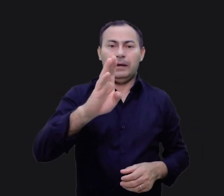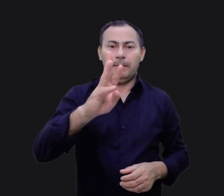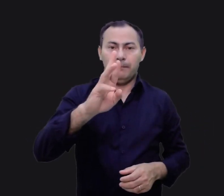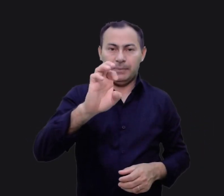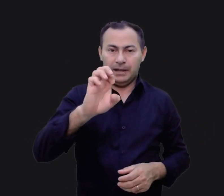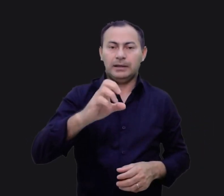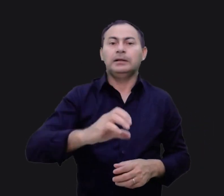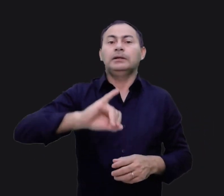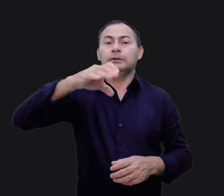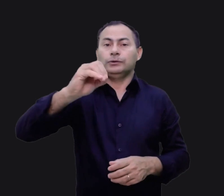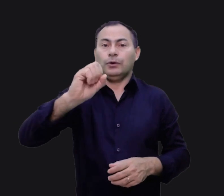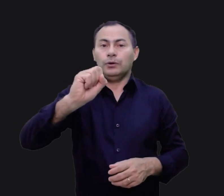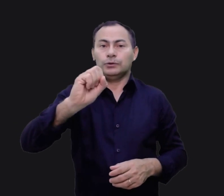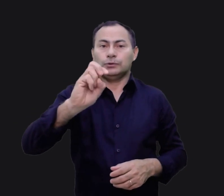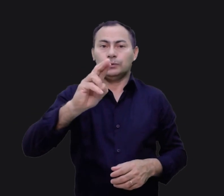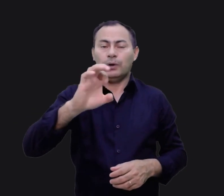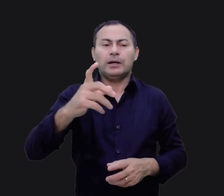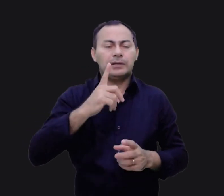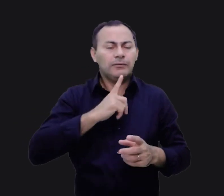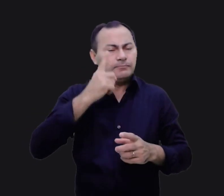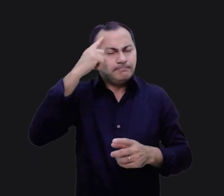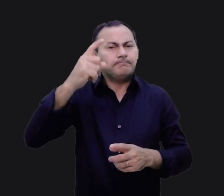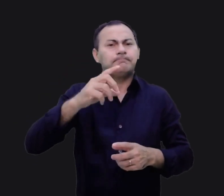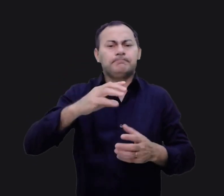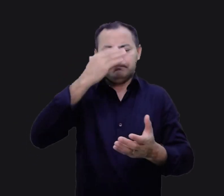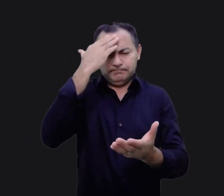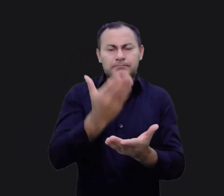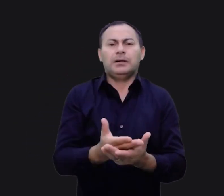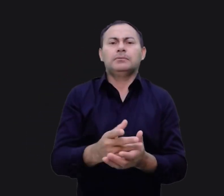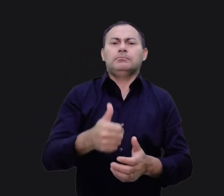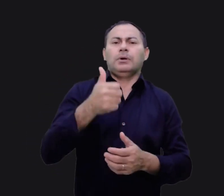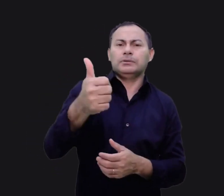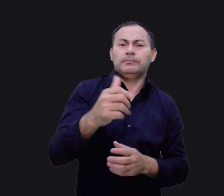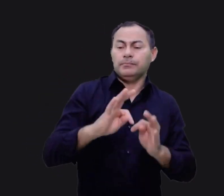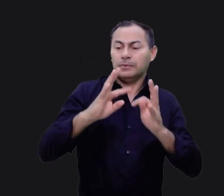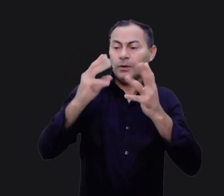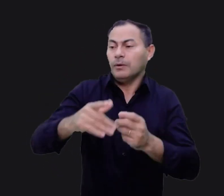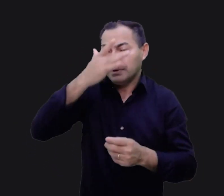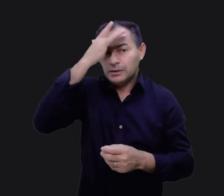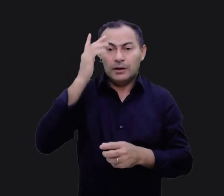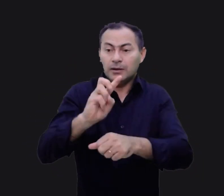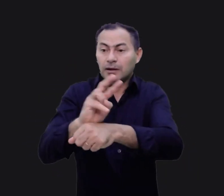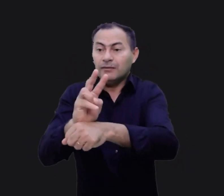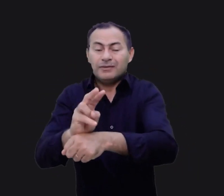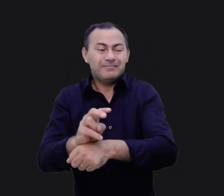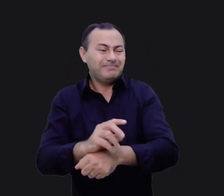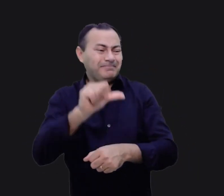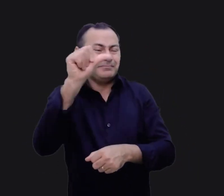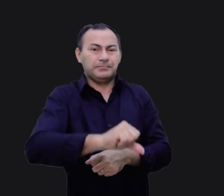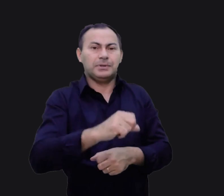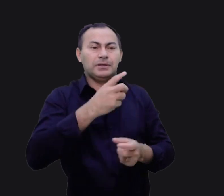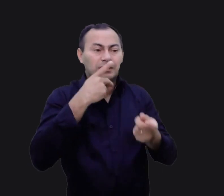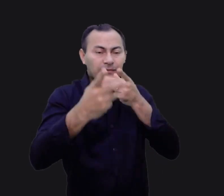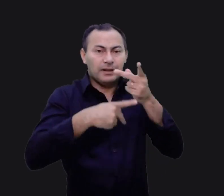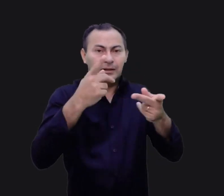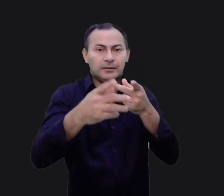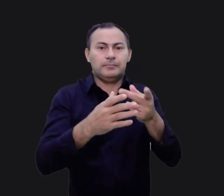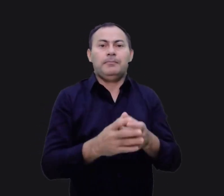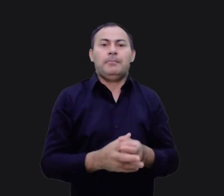Josué foram os únicos a darem uma perspectiva positiva. Todos os outros espias foram negativos em seus relatórios.